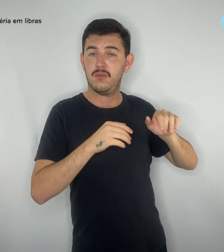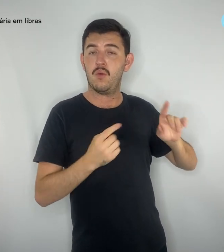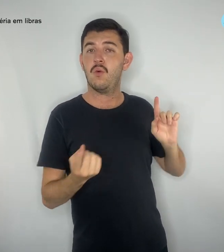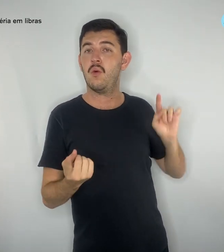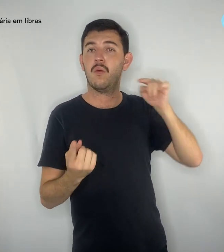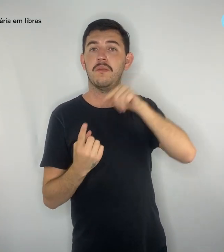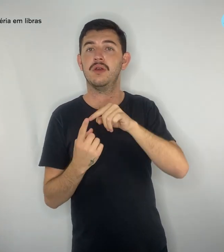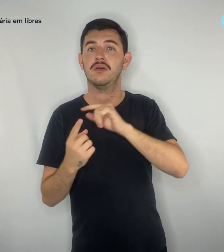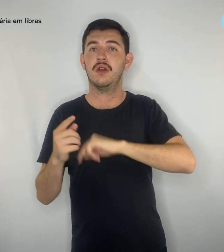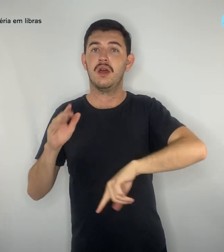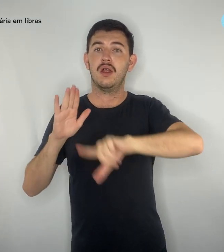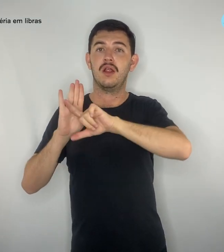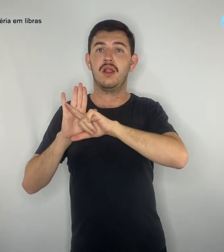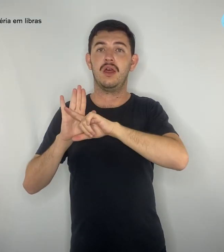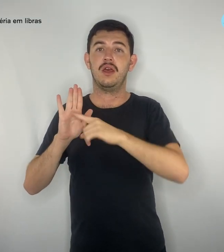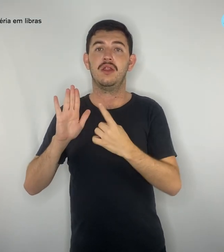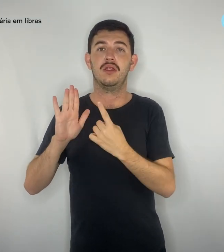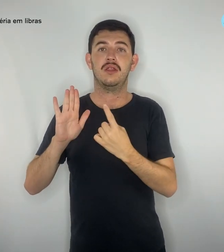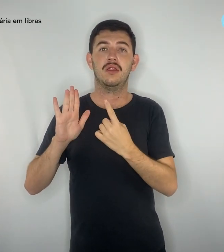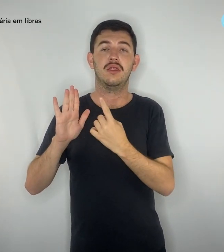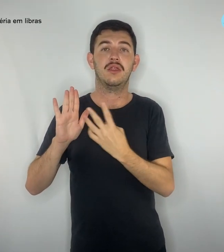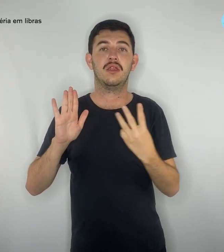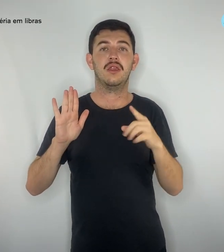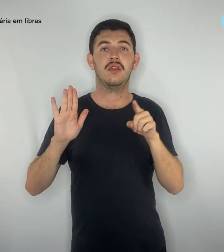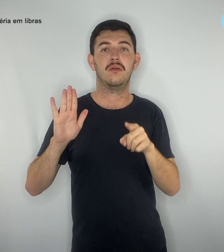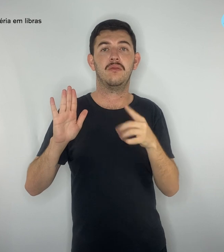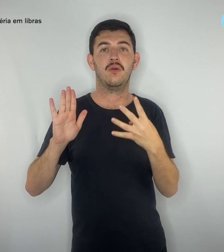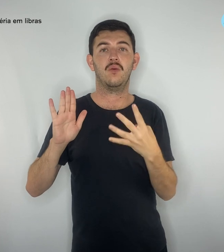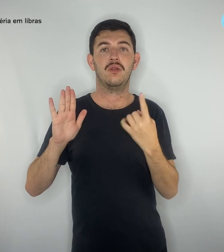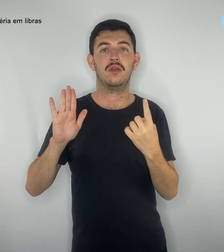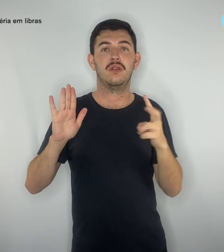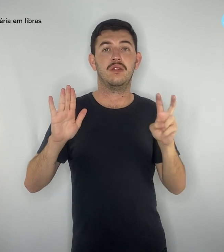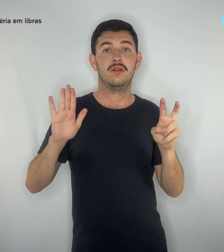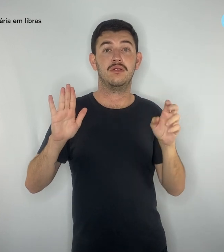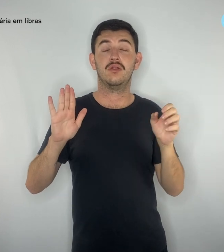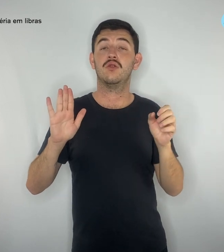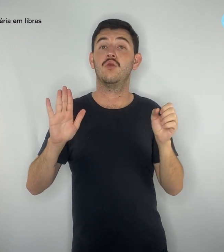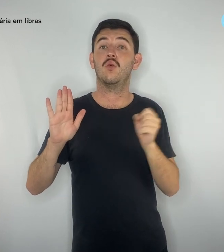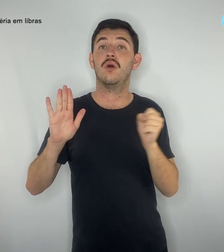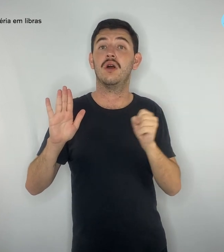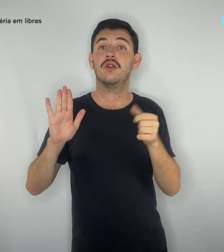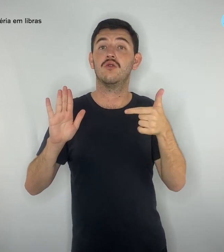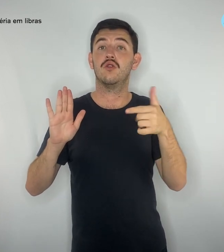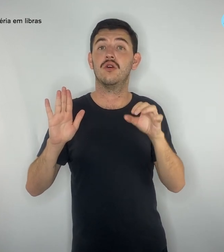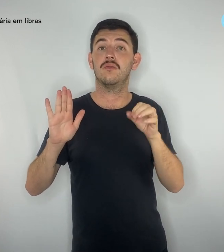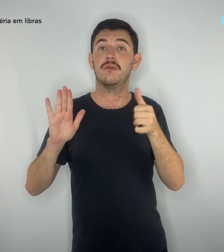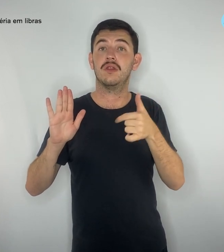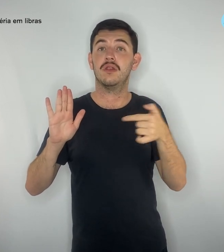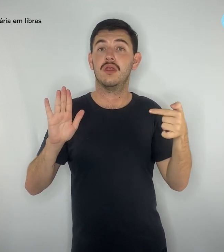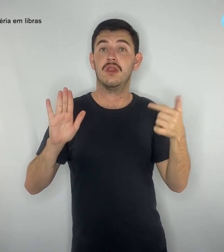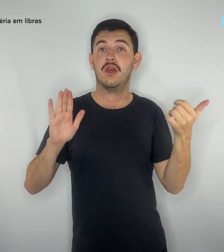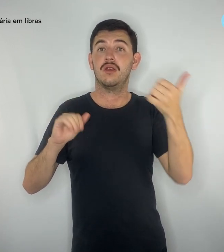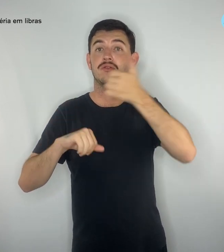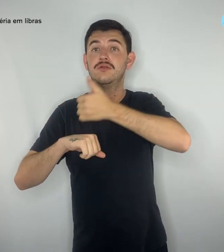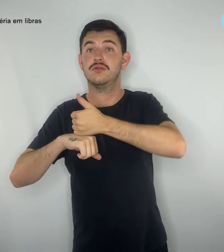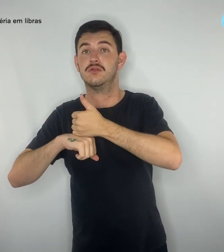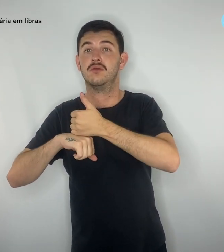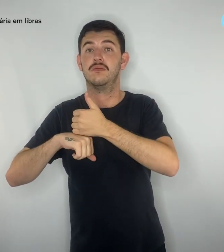Lei 13.415 de 2017 que legalizou a reforma do ensino